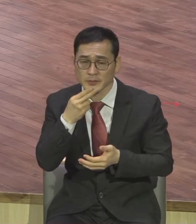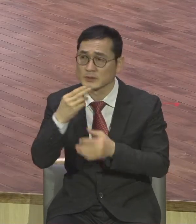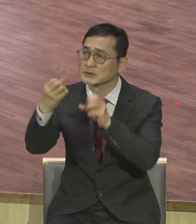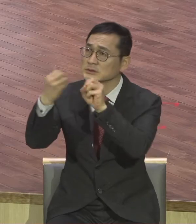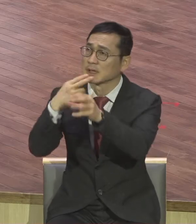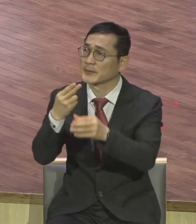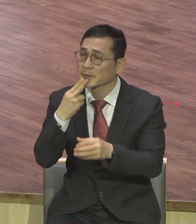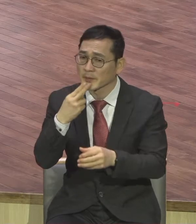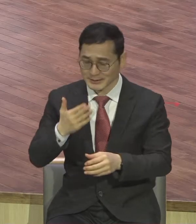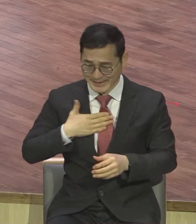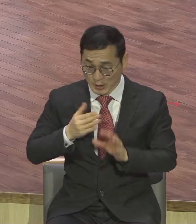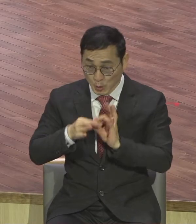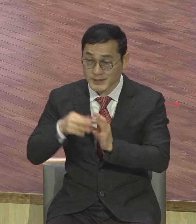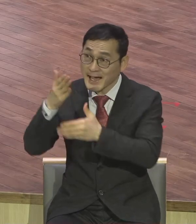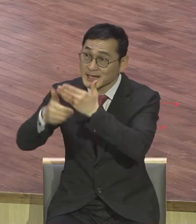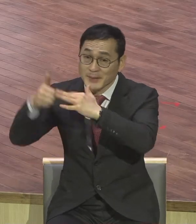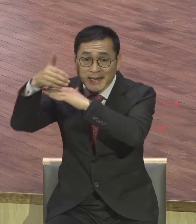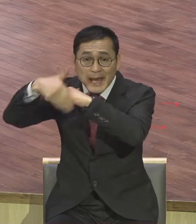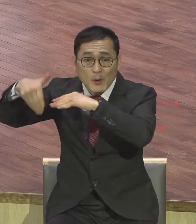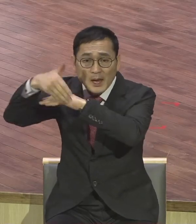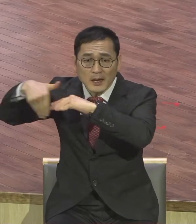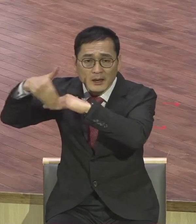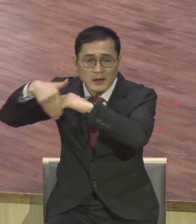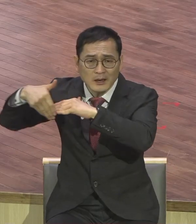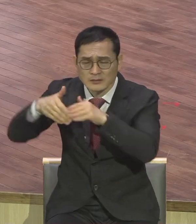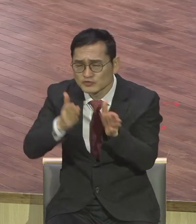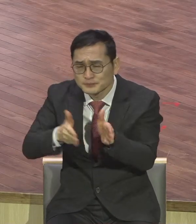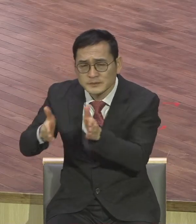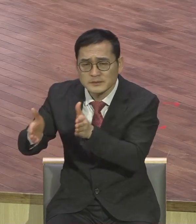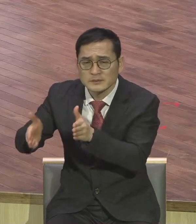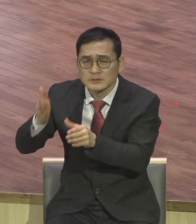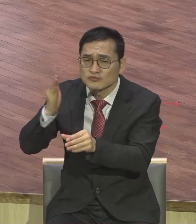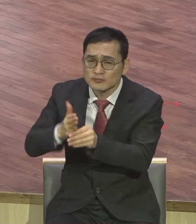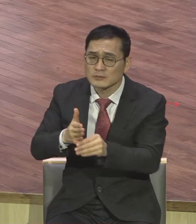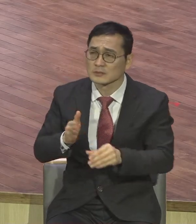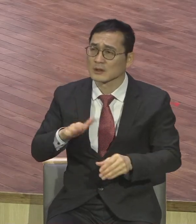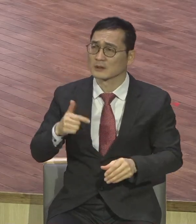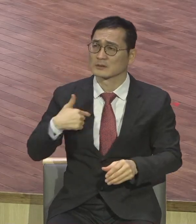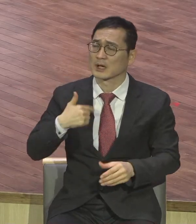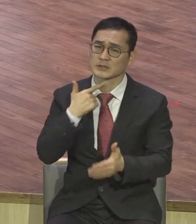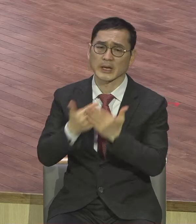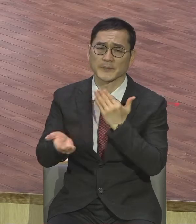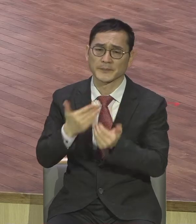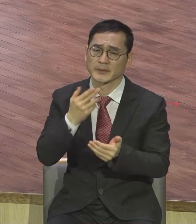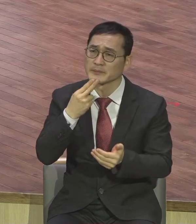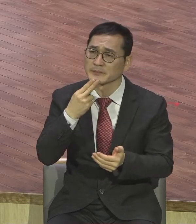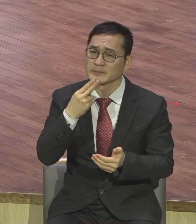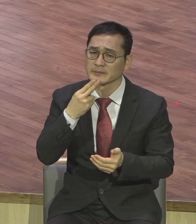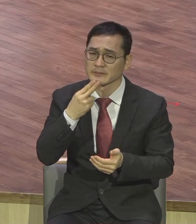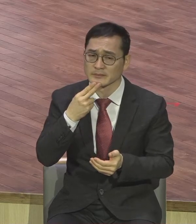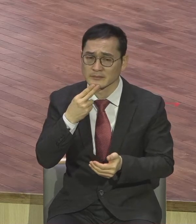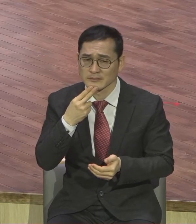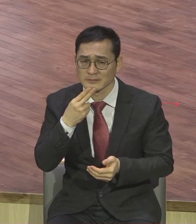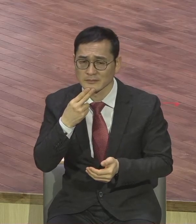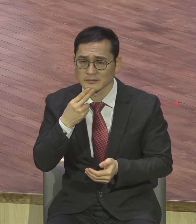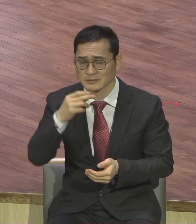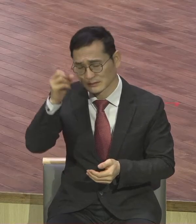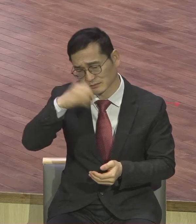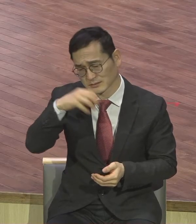있는데 하나도 처음하지도 못하고 그냥 내 욕심에 내 생각에 내 일에